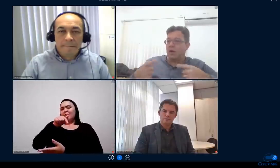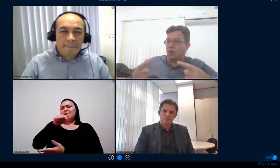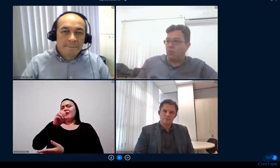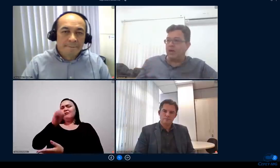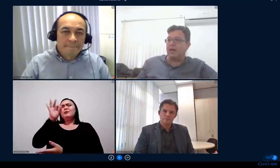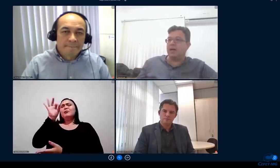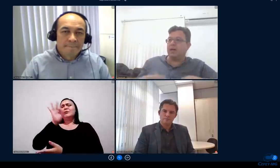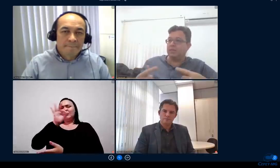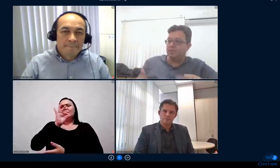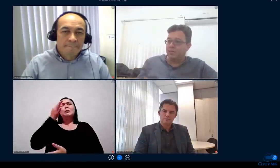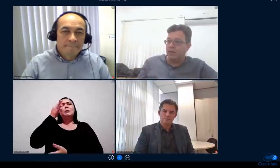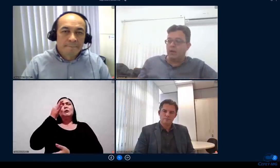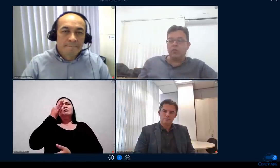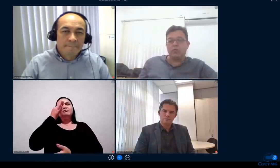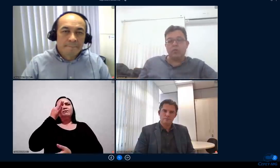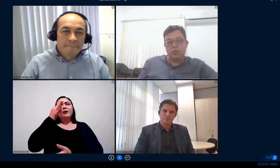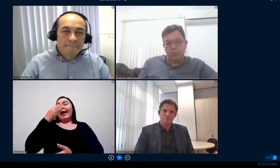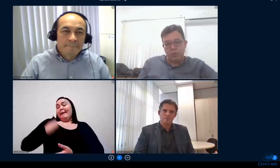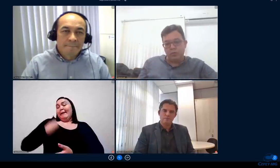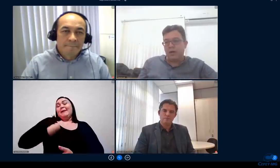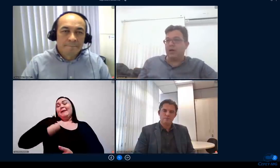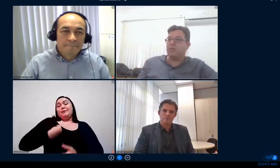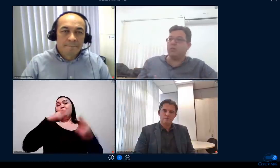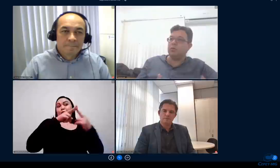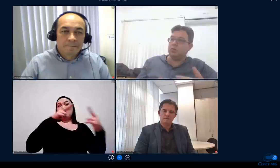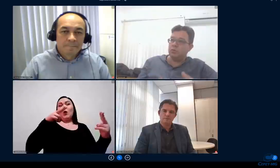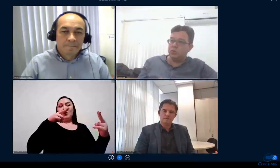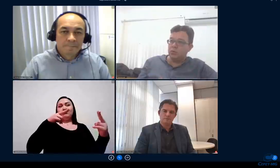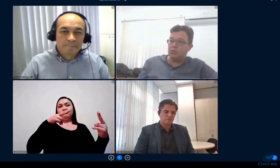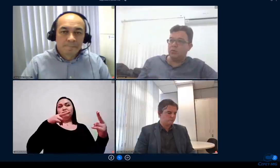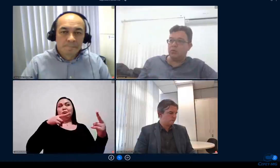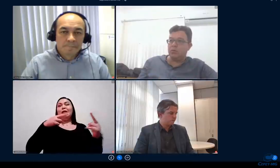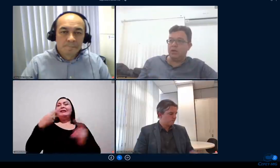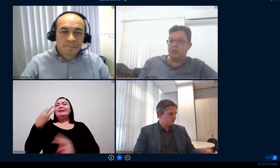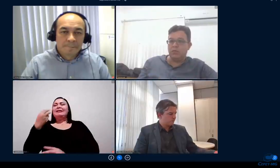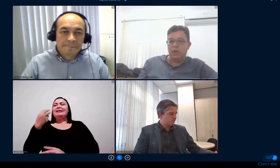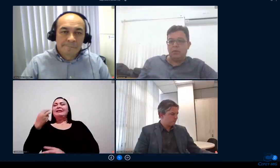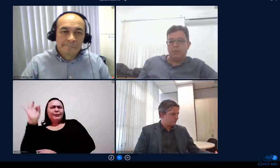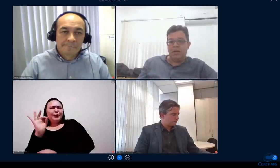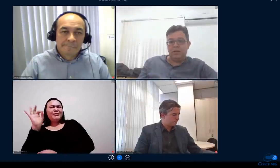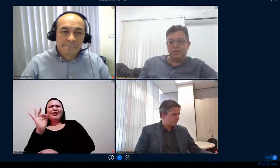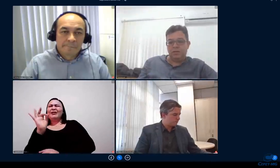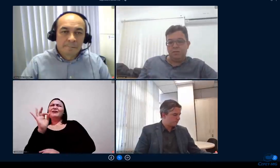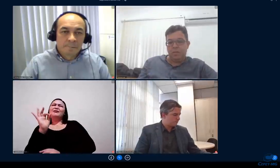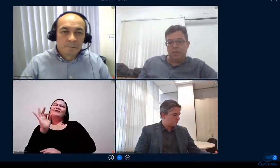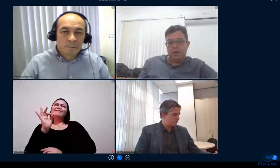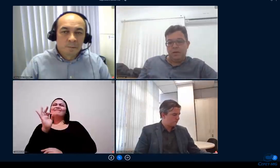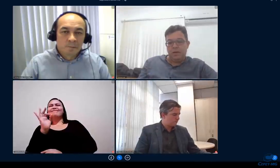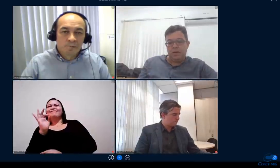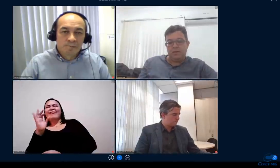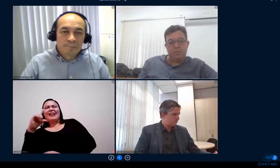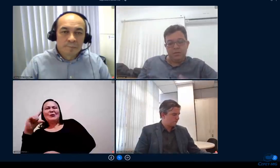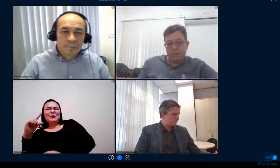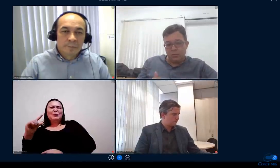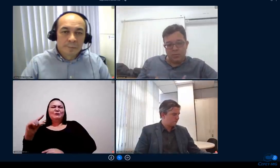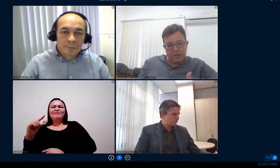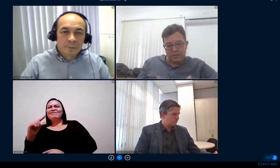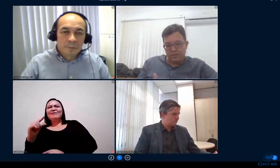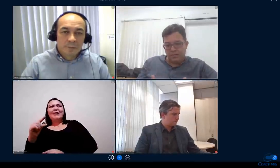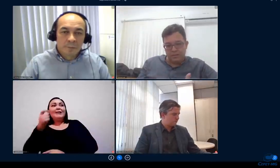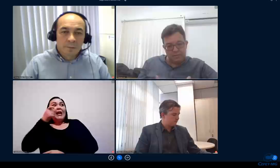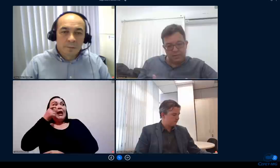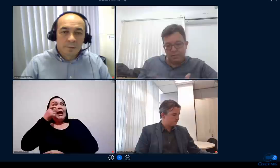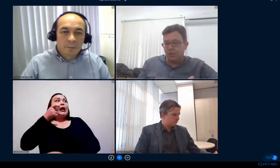acompanhar alguns cursos um pouco mais outros cursos um pouco menos mas você precisa